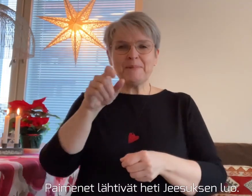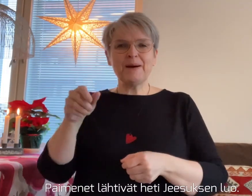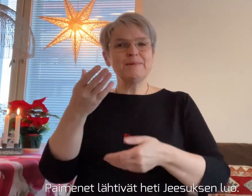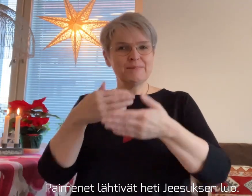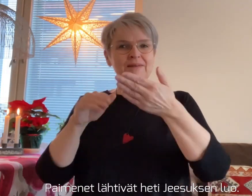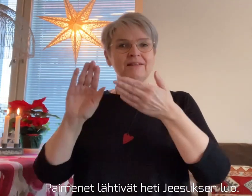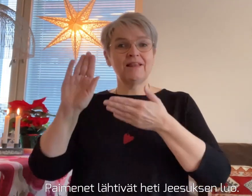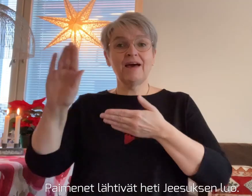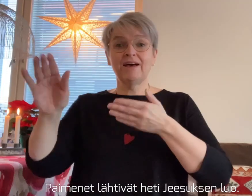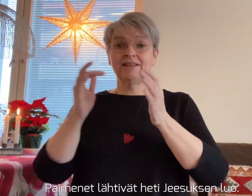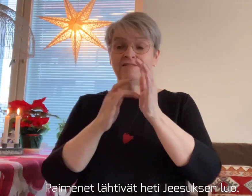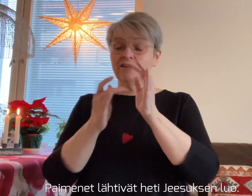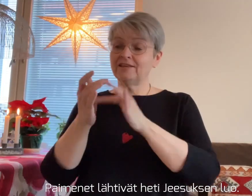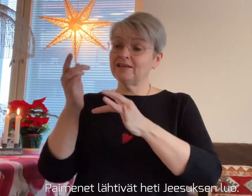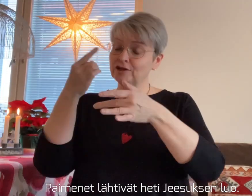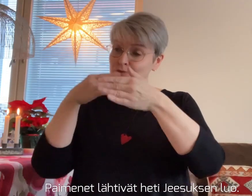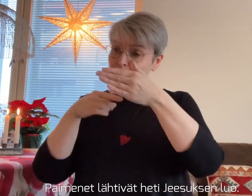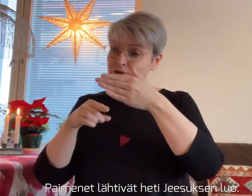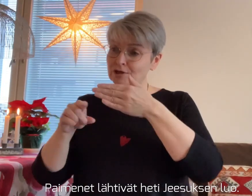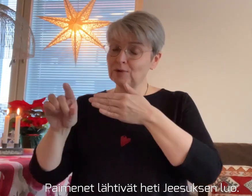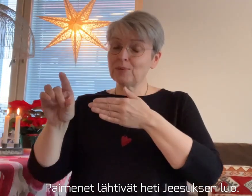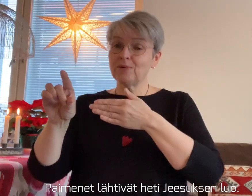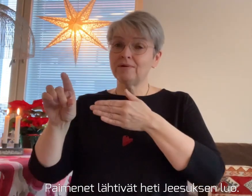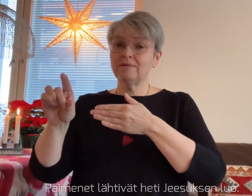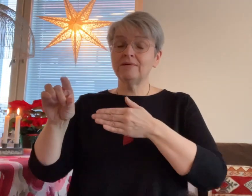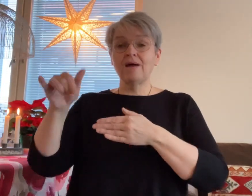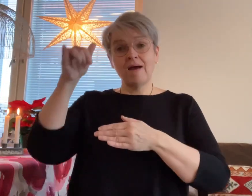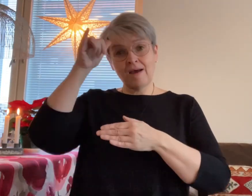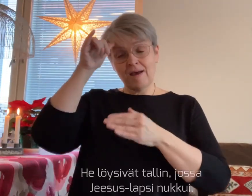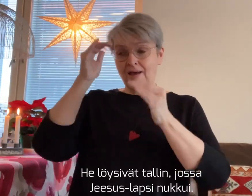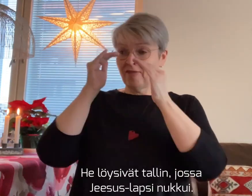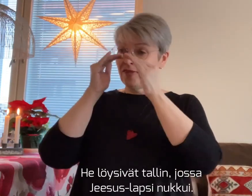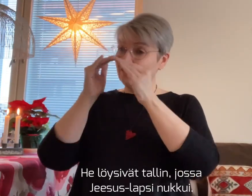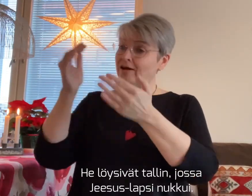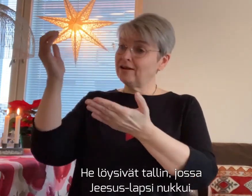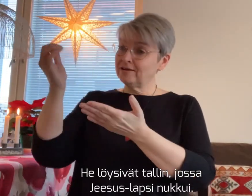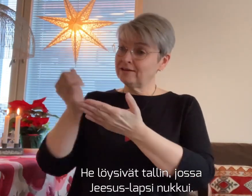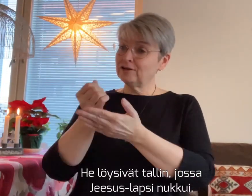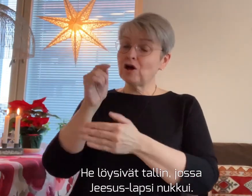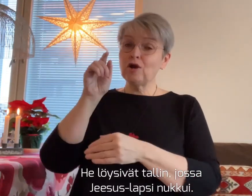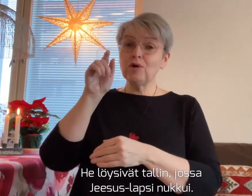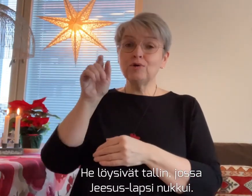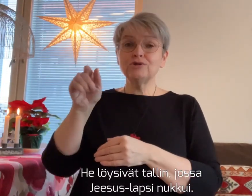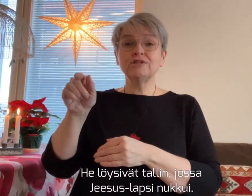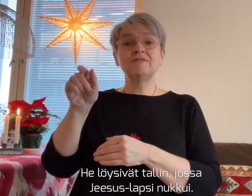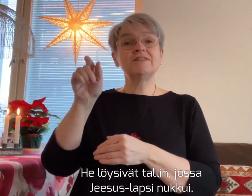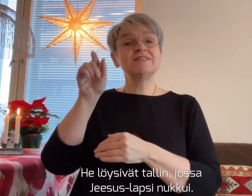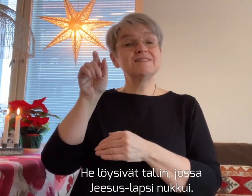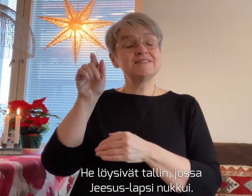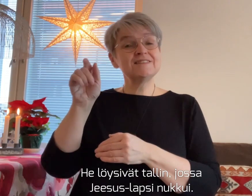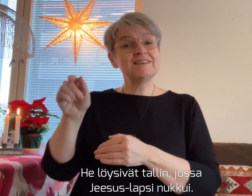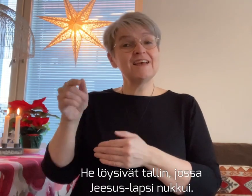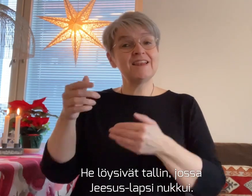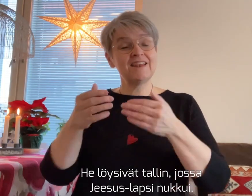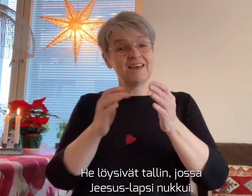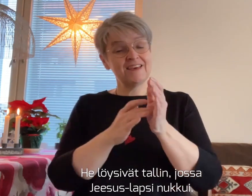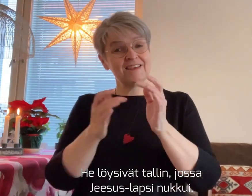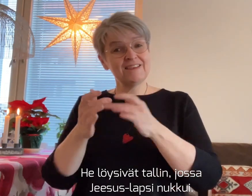Paimenet lähtivät heti Jeesuksen luo. He löysivät tallin, jossa Jeesus lapsi